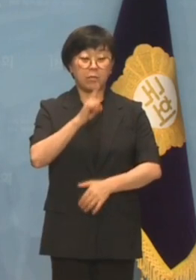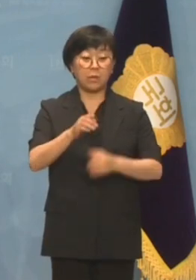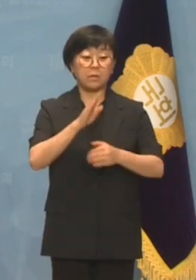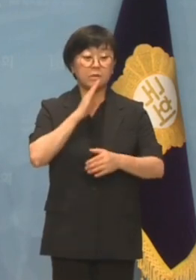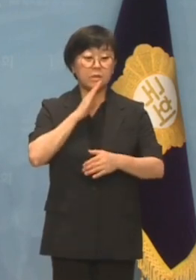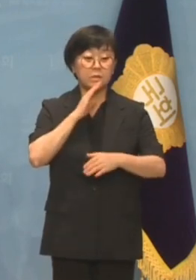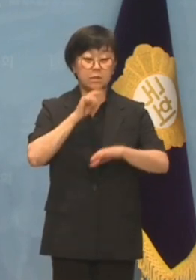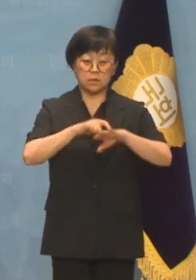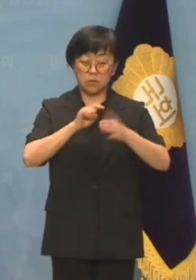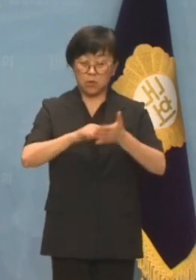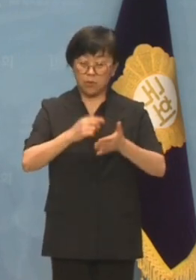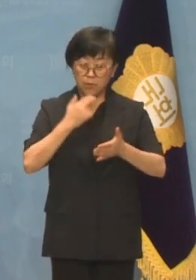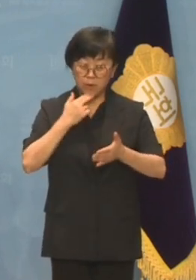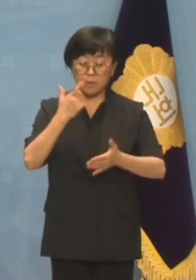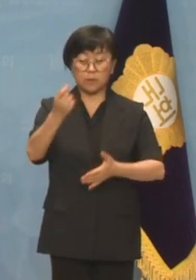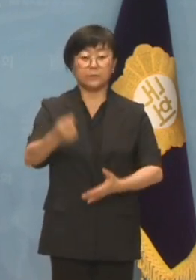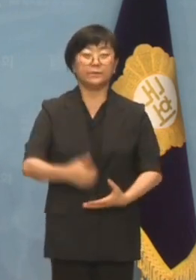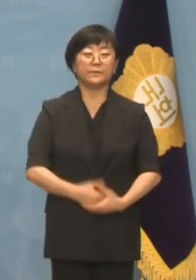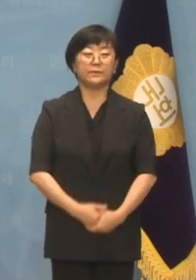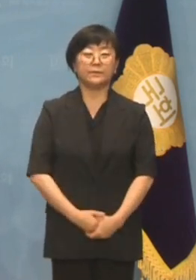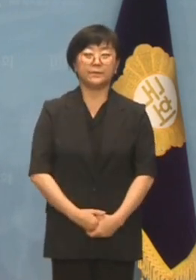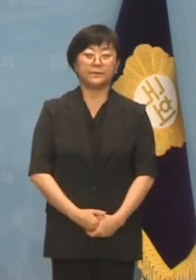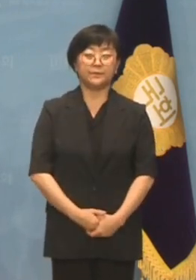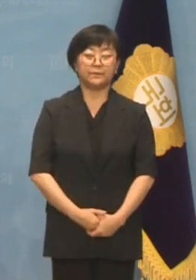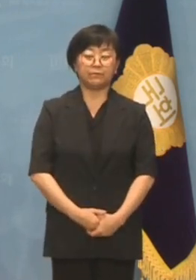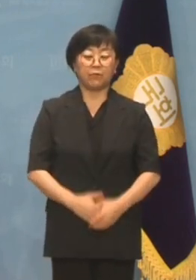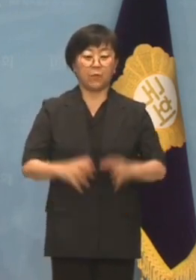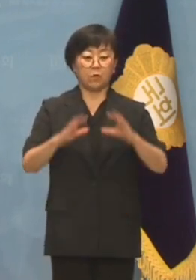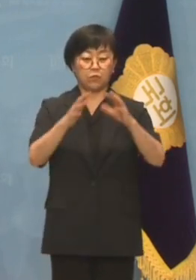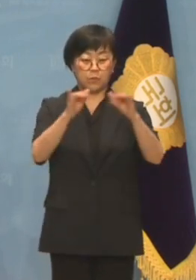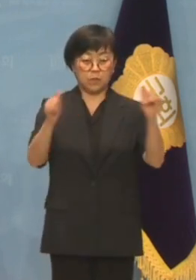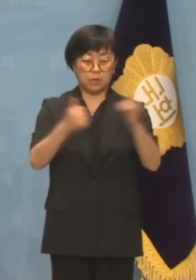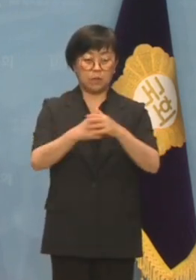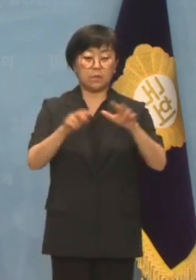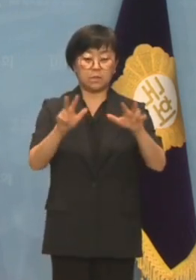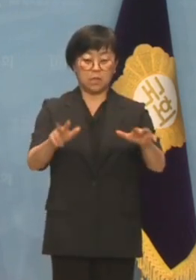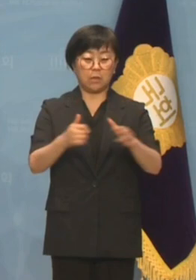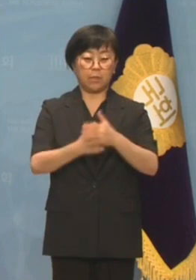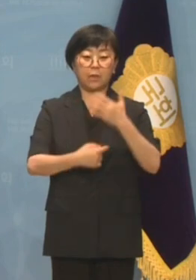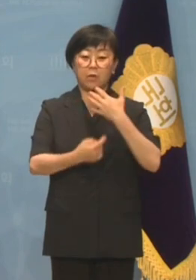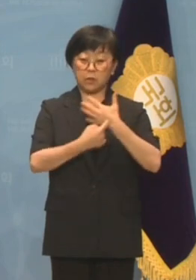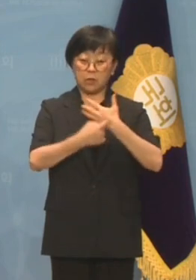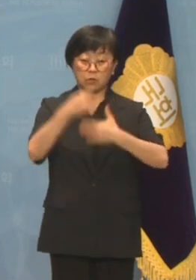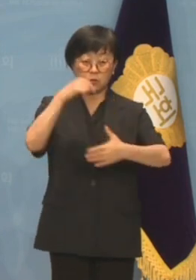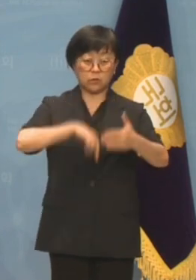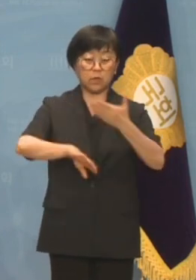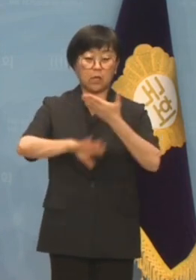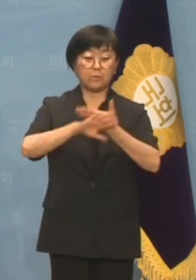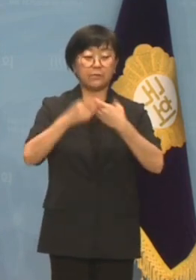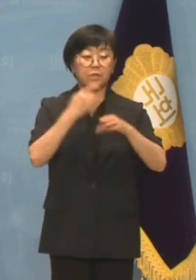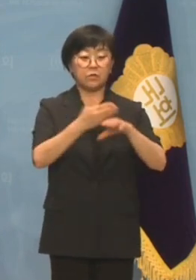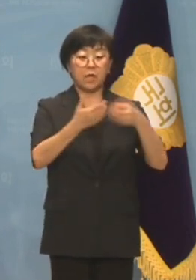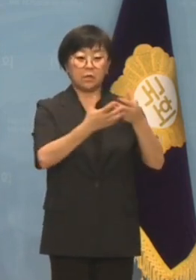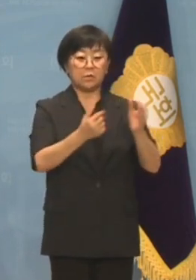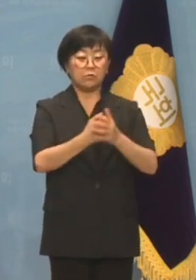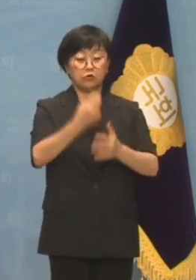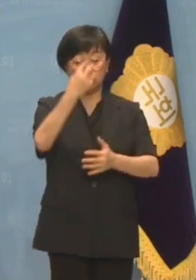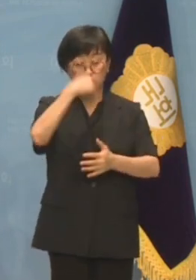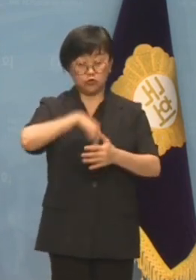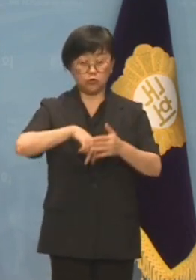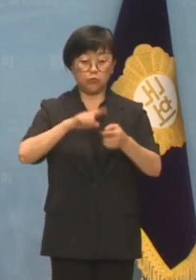말에 진심이 없었음은 당연한 말입니다. 국민들은 이제 겉다르고 속다른 민주당식